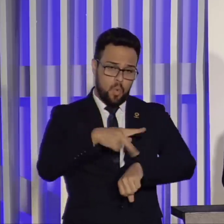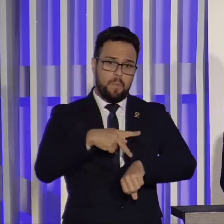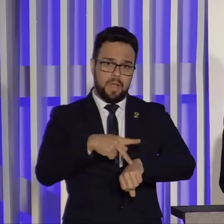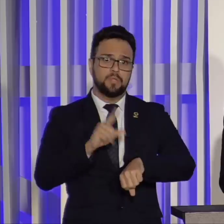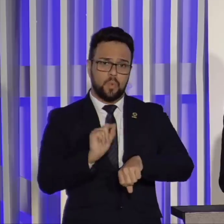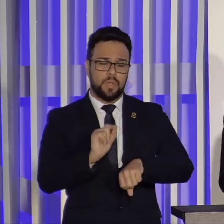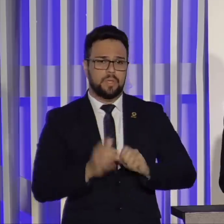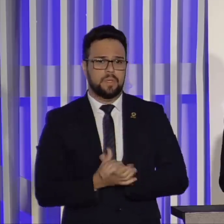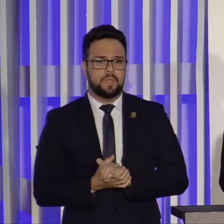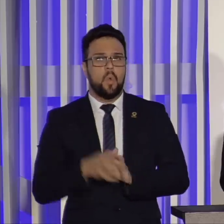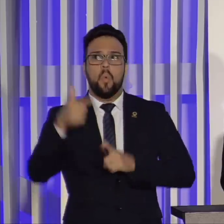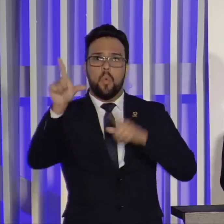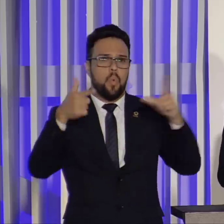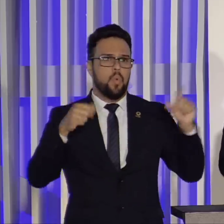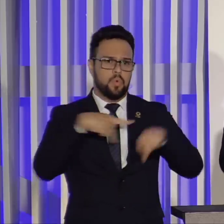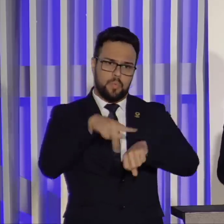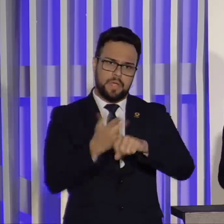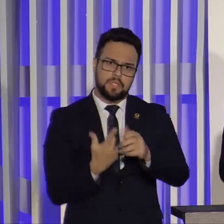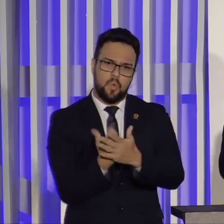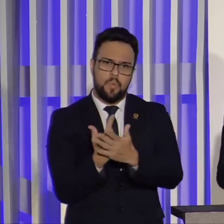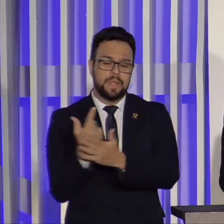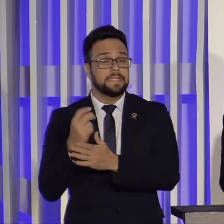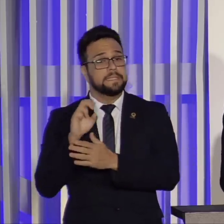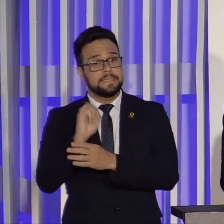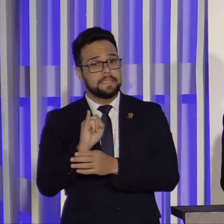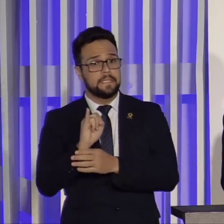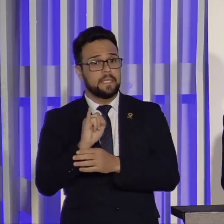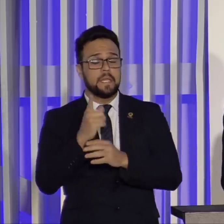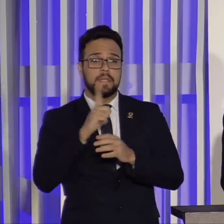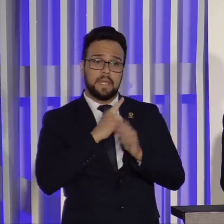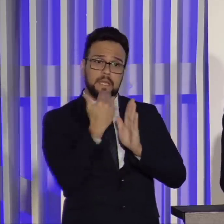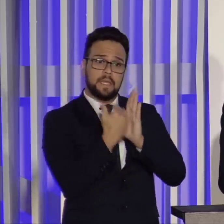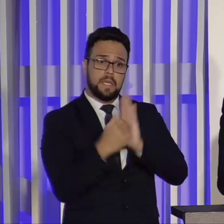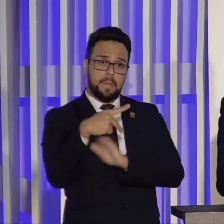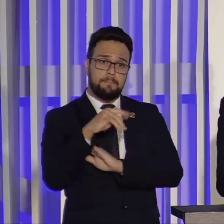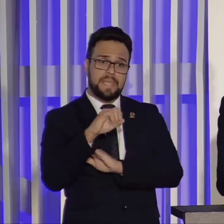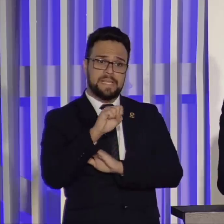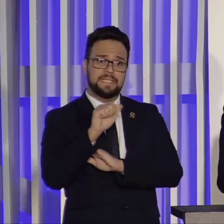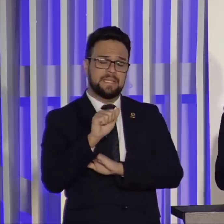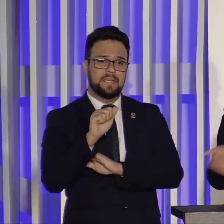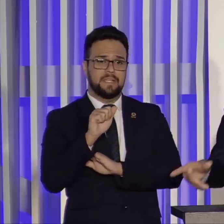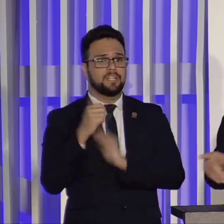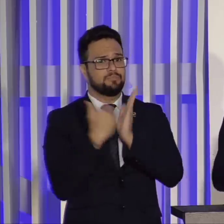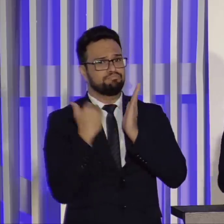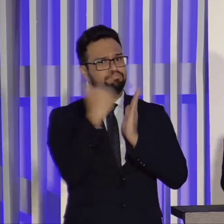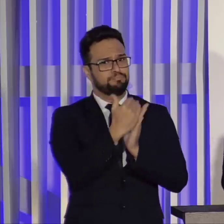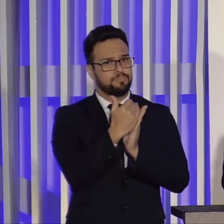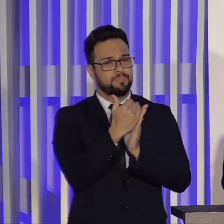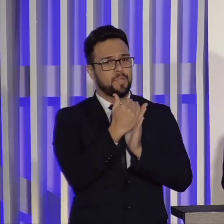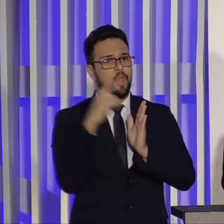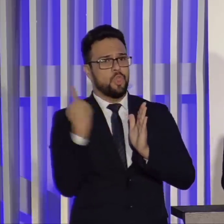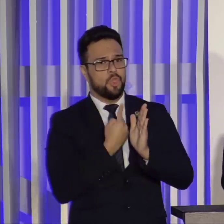produtos, ou os países, se vocês forem olhar na nota do PISA, está lá na frente e nós estamos lá atrás.